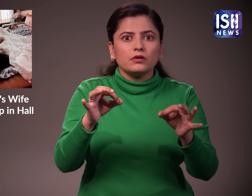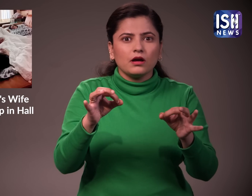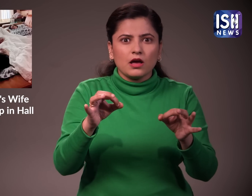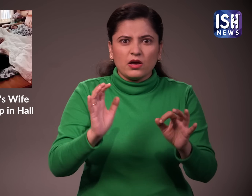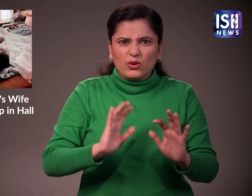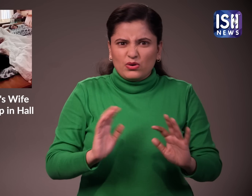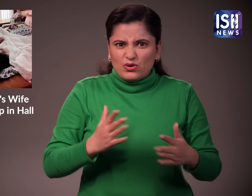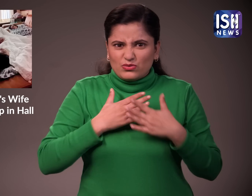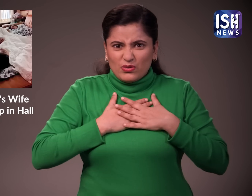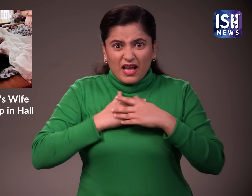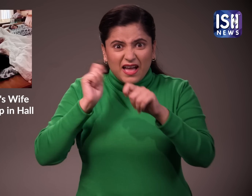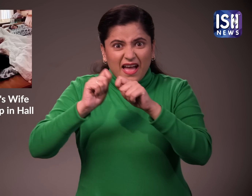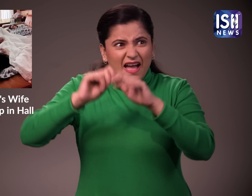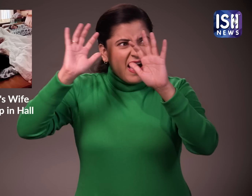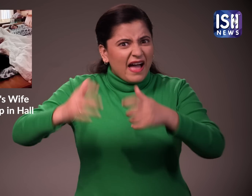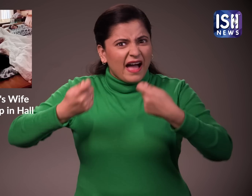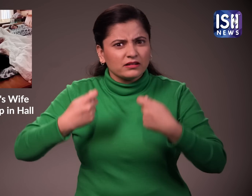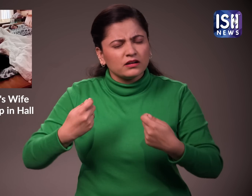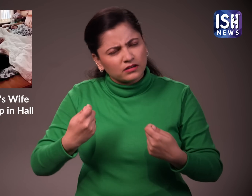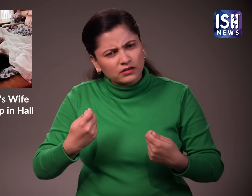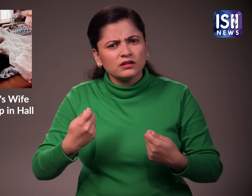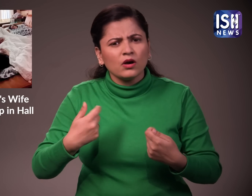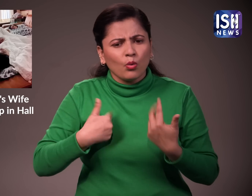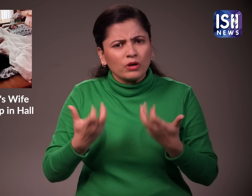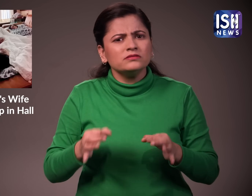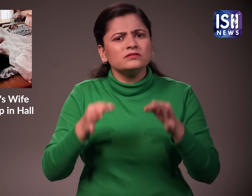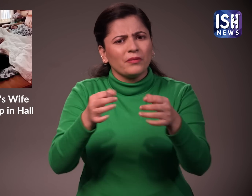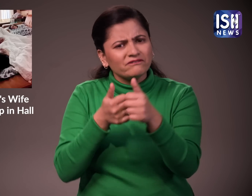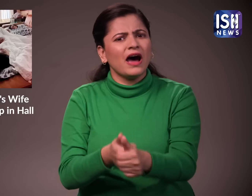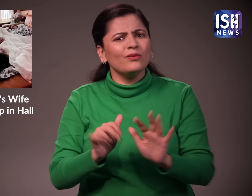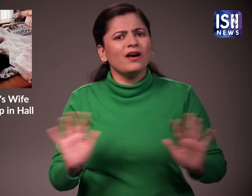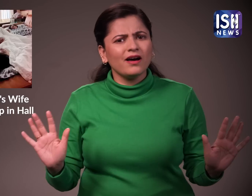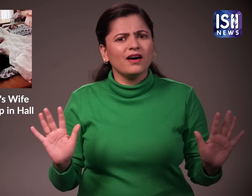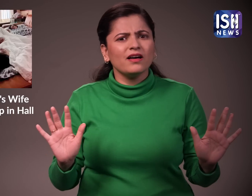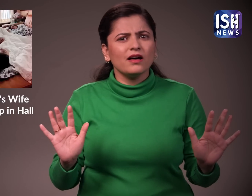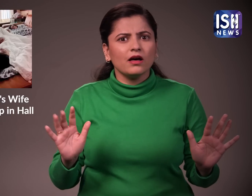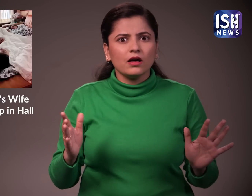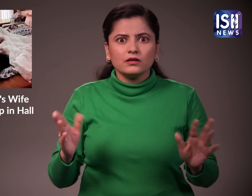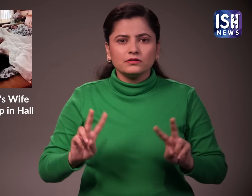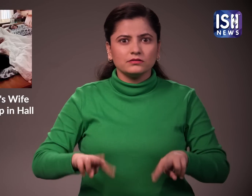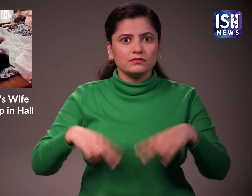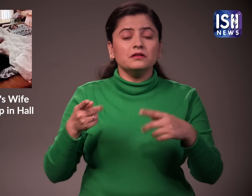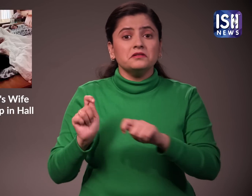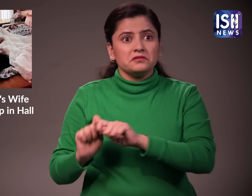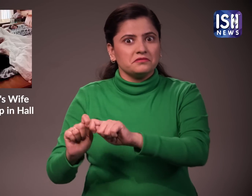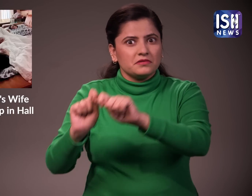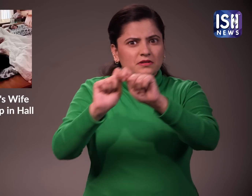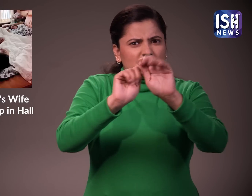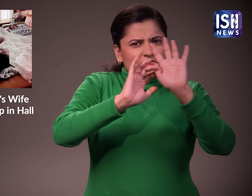हे भवान उन्होंने तोड़ने और फुनन निर्मान में बहुत पैसा खर्चा किया अब ये